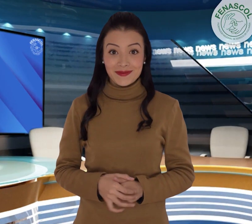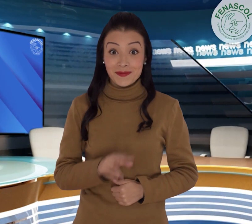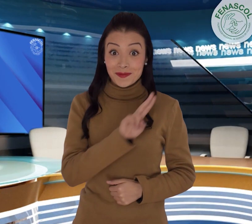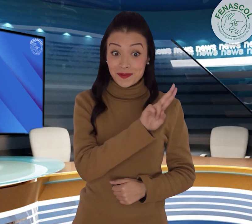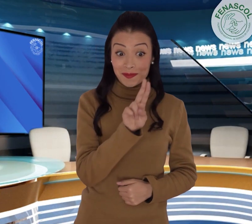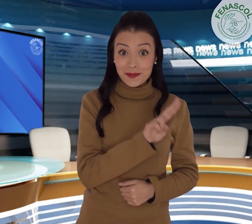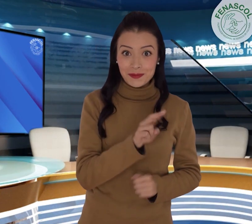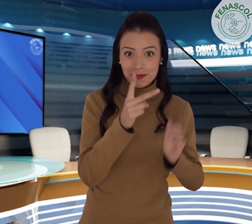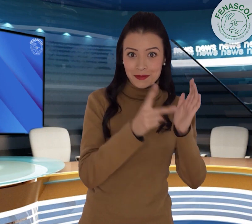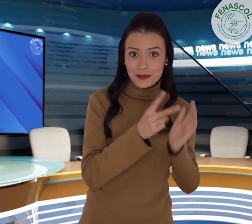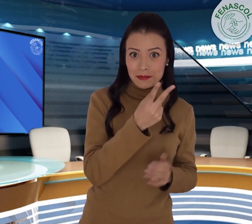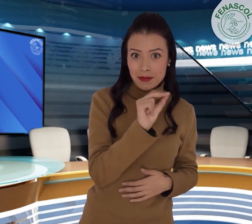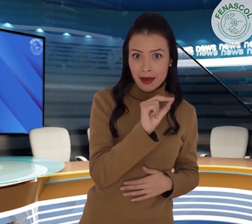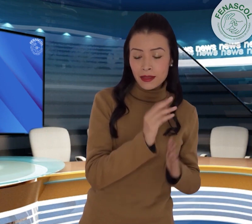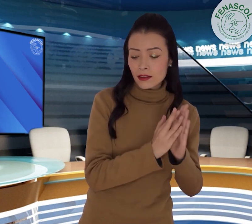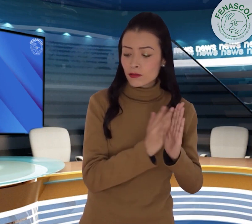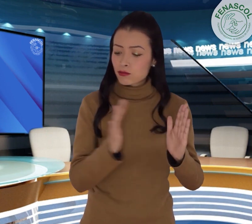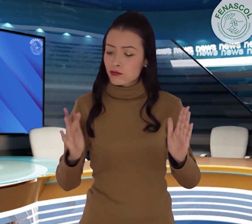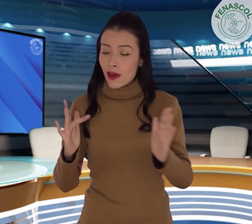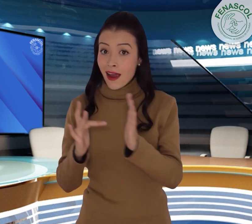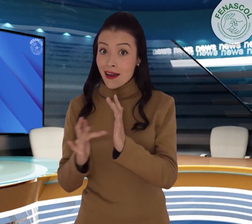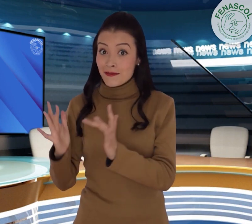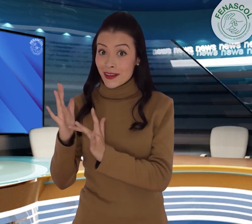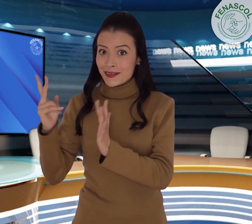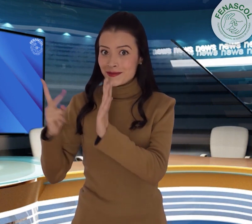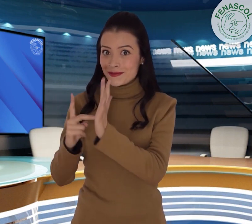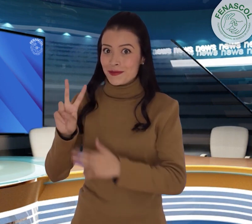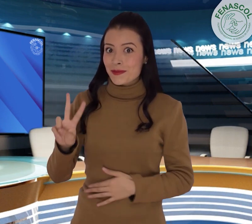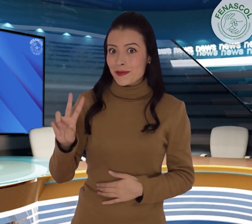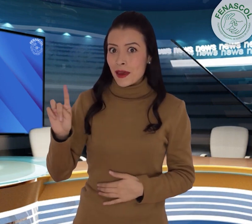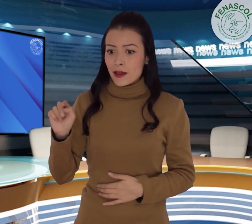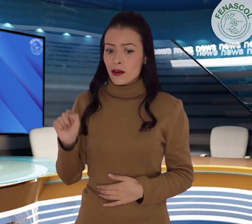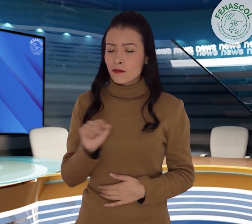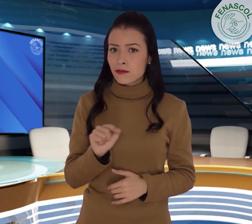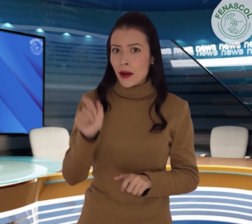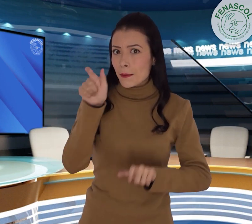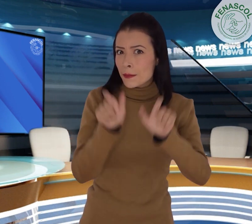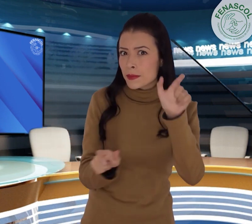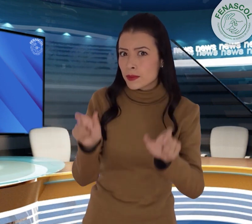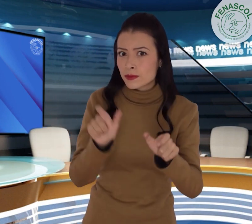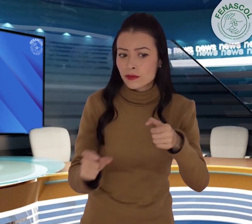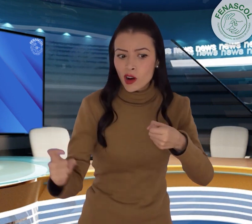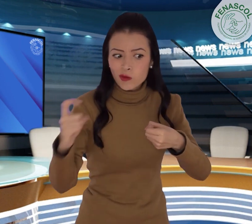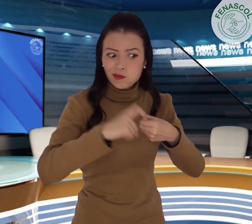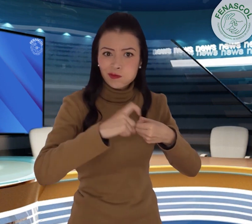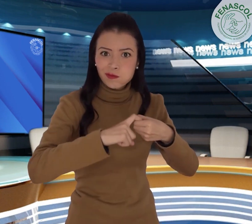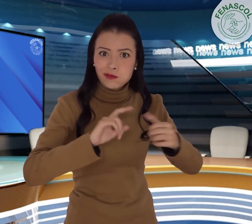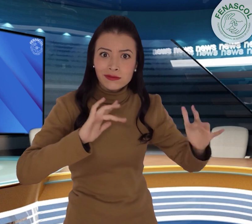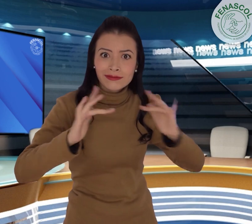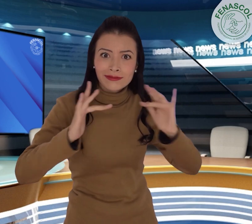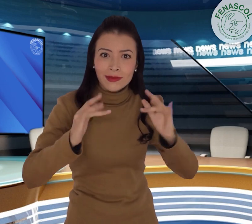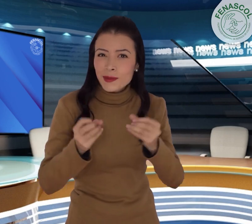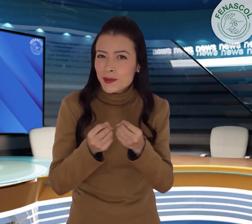Entre marzo del 2020 y abril del 2021, hemos tenido nuevos registros. Veamos cuántos.